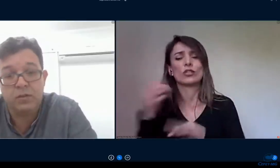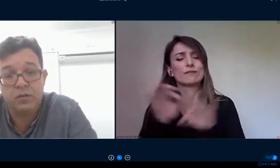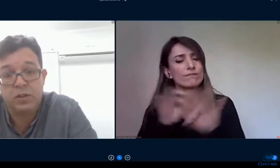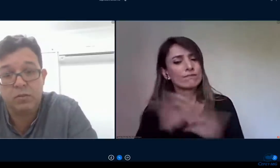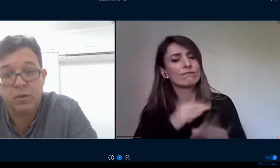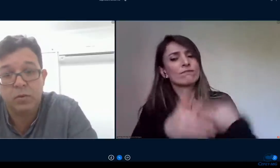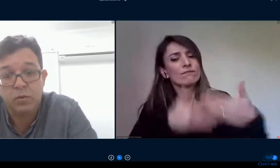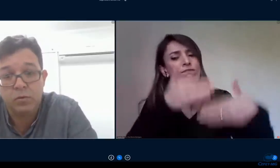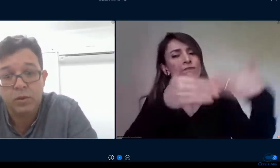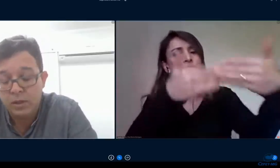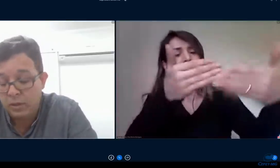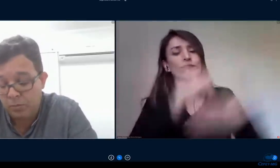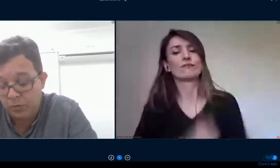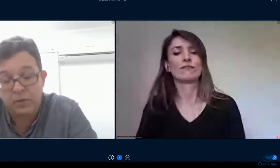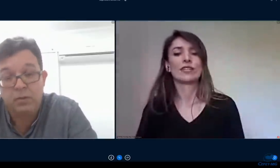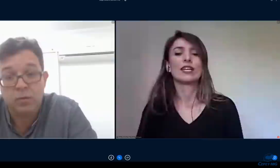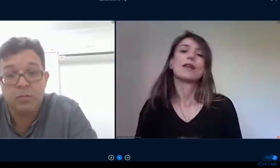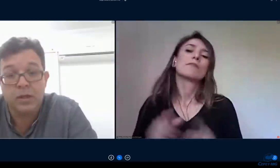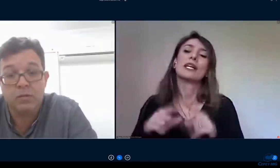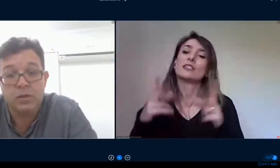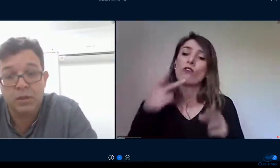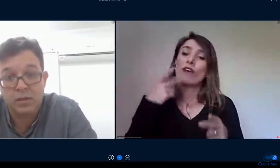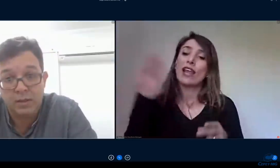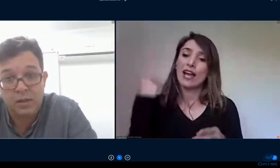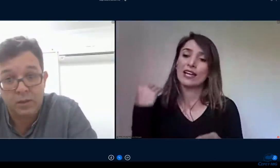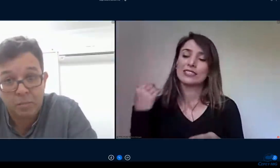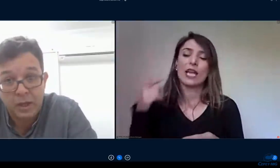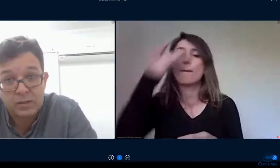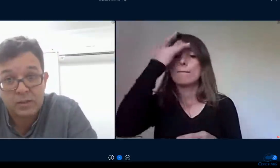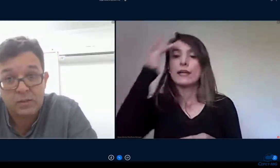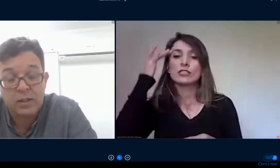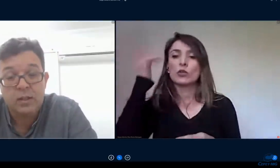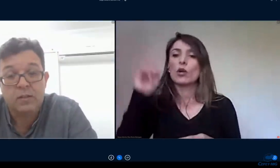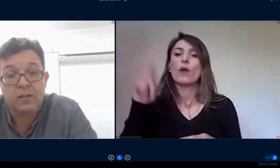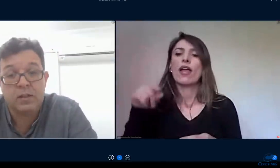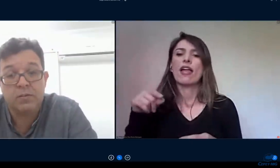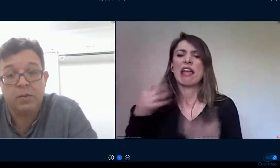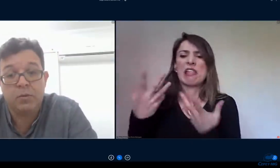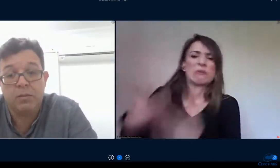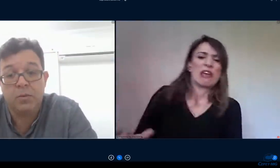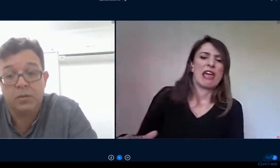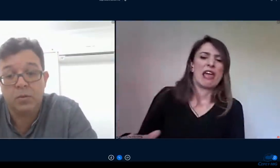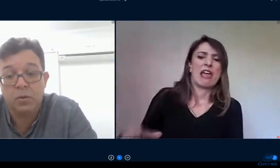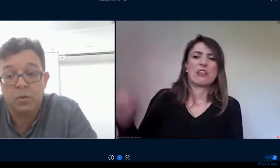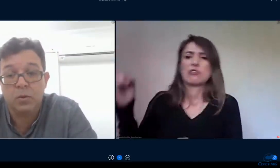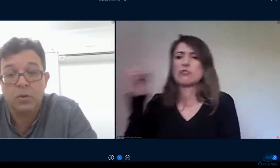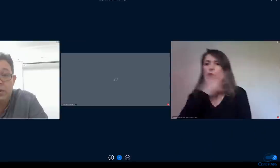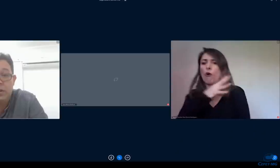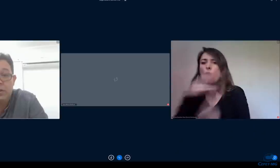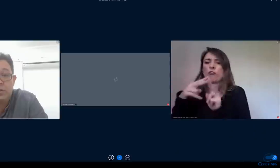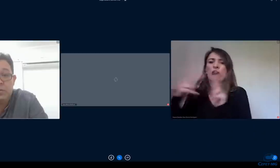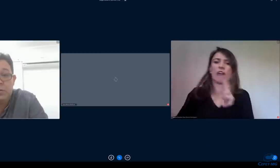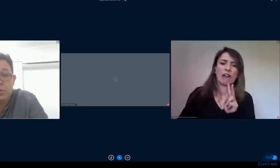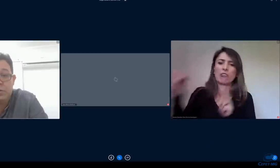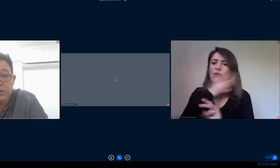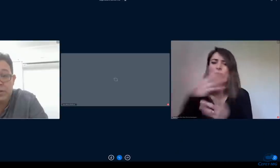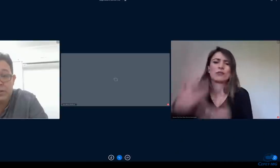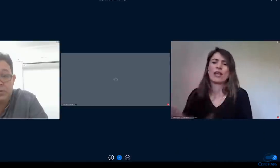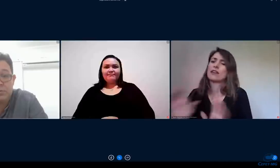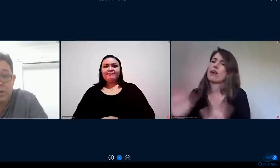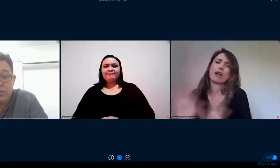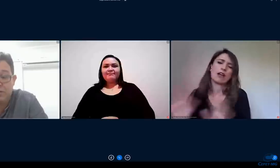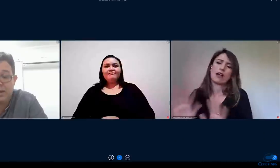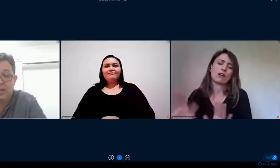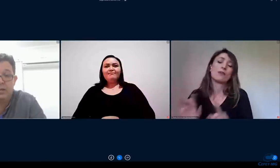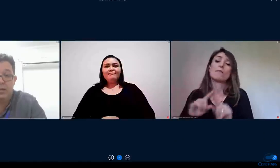não estavam resistindo ao novo as pessoas estavam com medo de abandonar várias práticas de certa forma o remoto colocou todo mundo numa